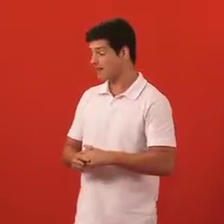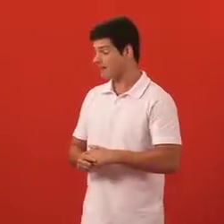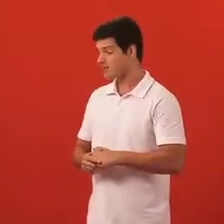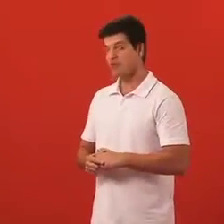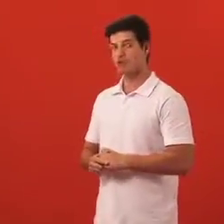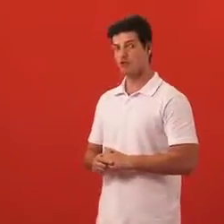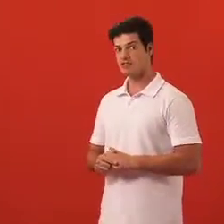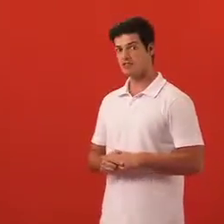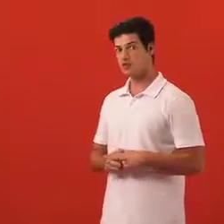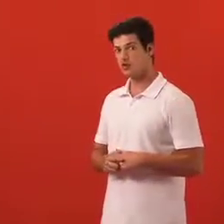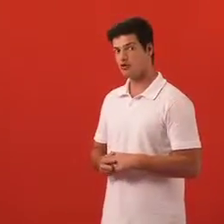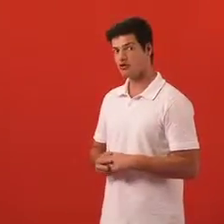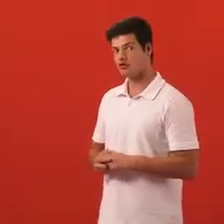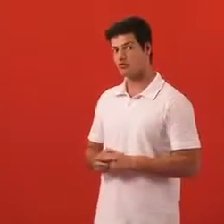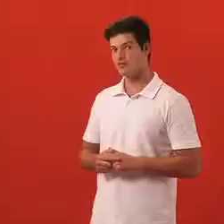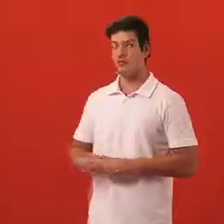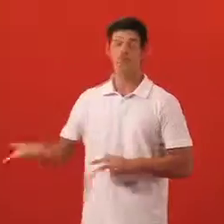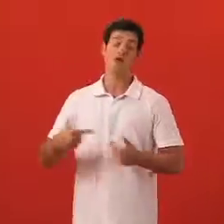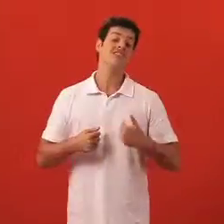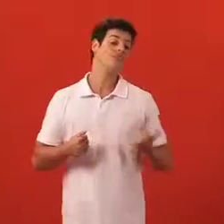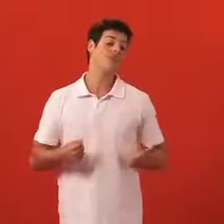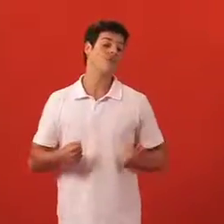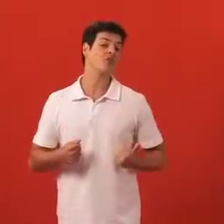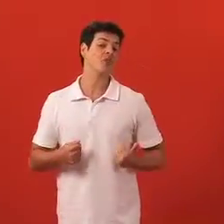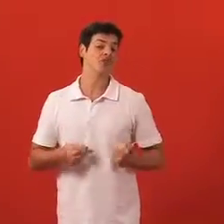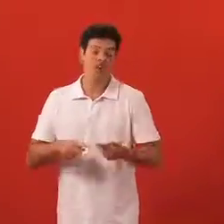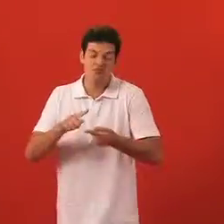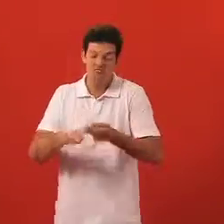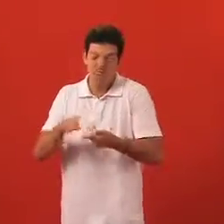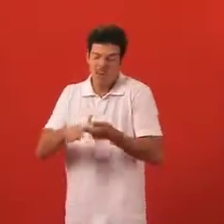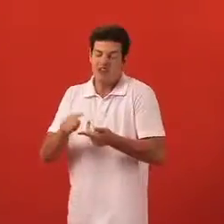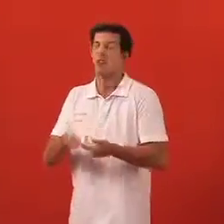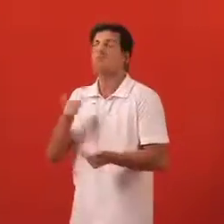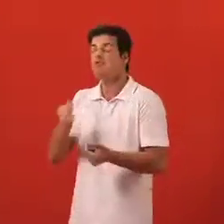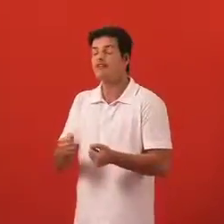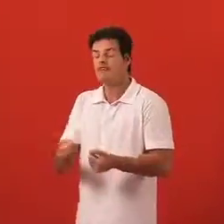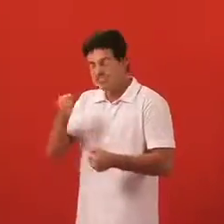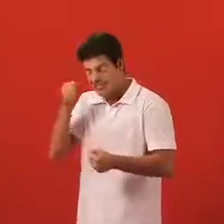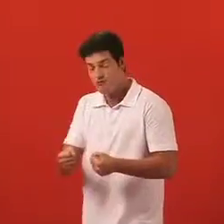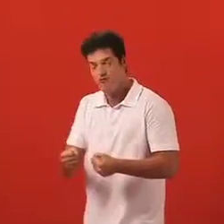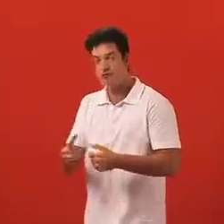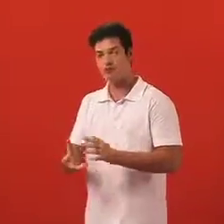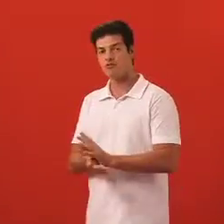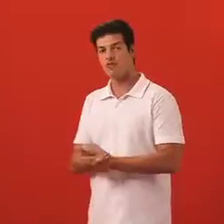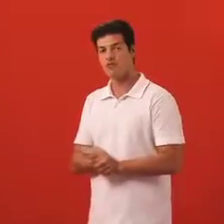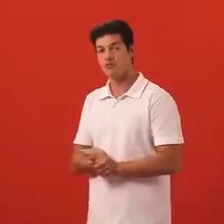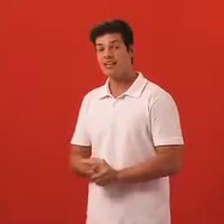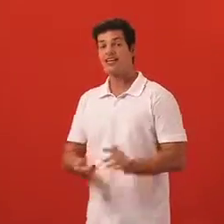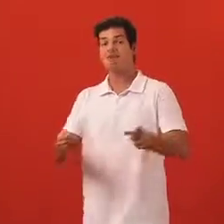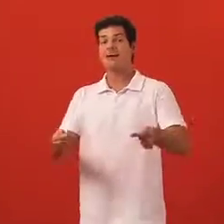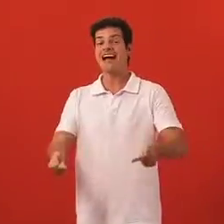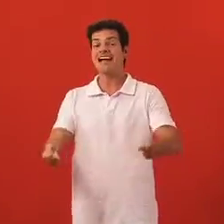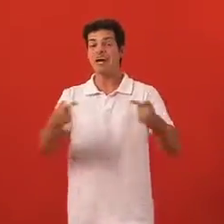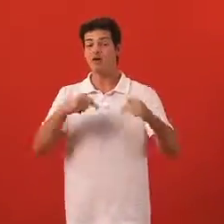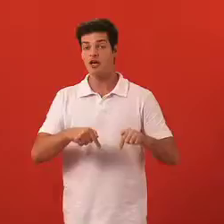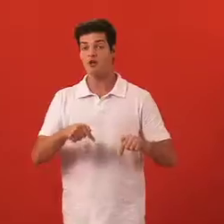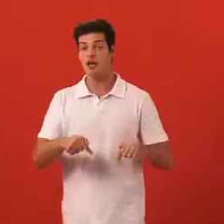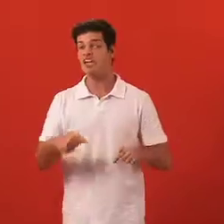rapaz! Coisa de louco isso aí, viu? Bom, se bem que tem um amigo meu que tem um carro velho, velho, velho, mas tão velho, mas tão velho o carro dele, rapaz, que pegar carona com ele